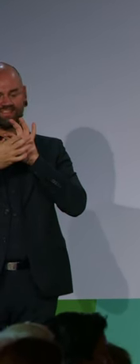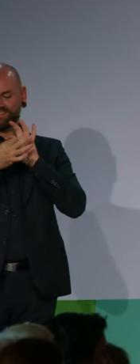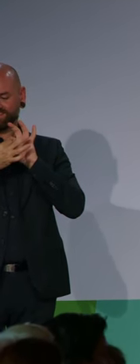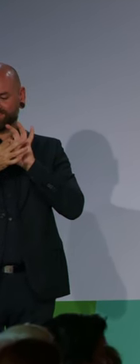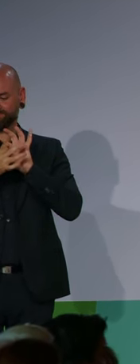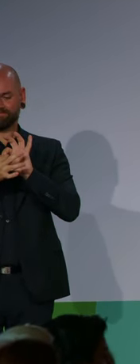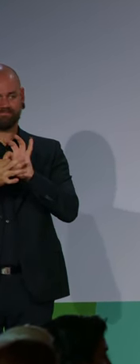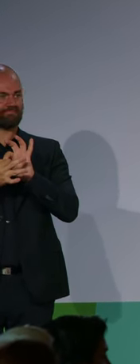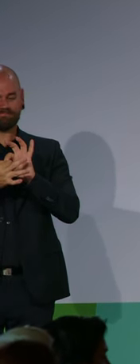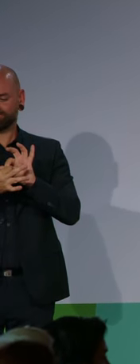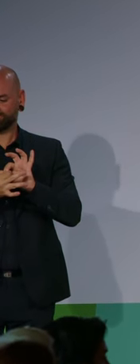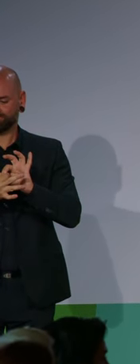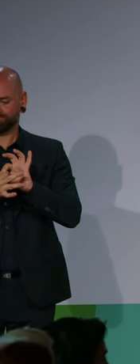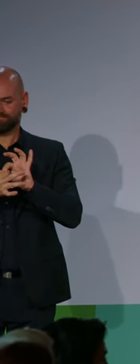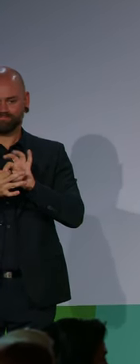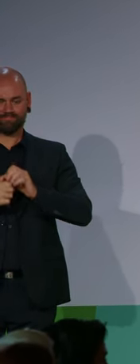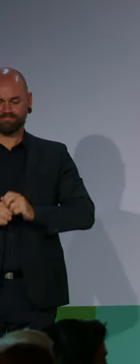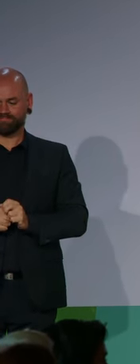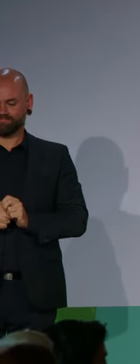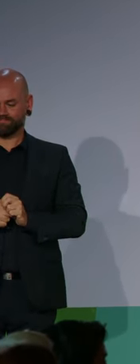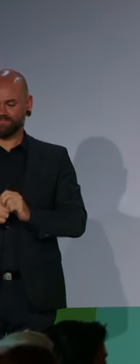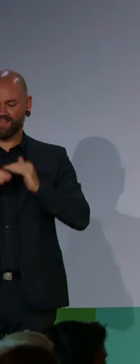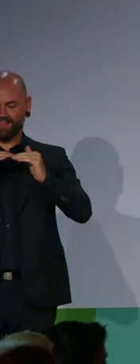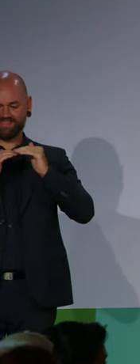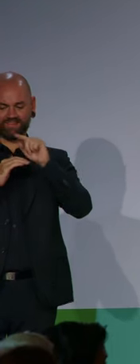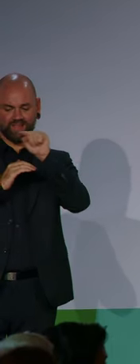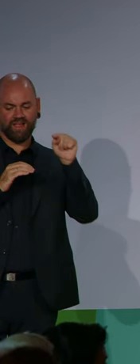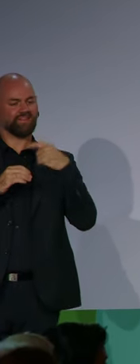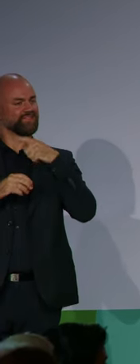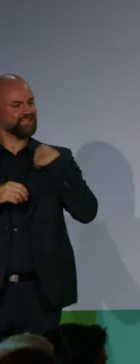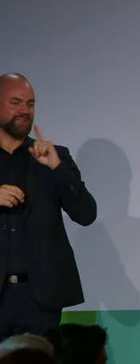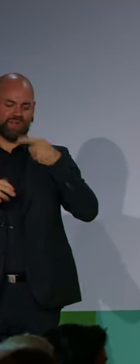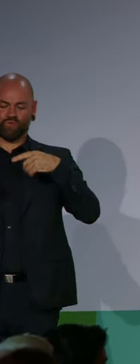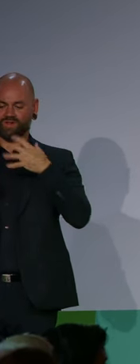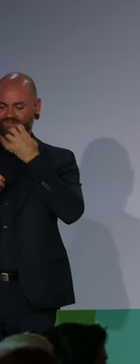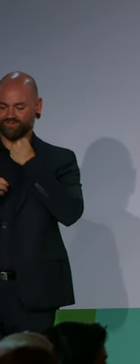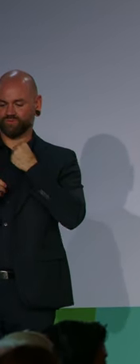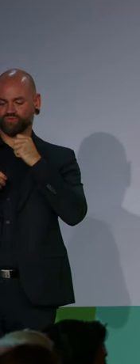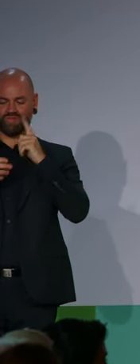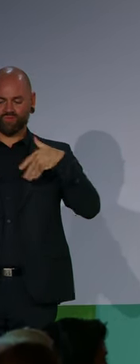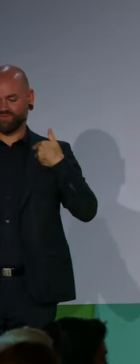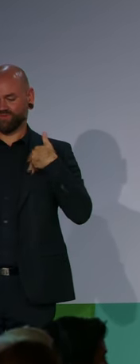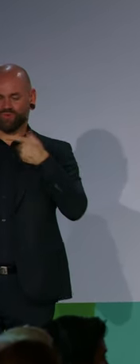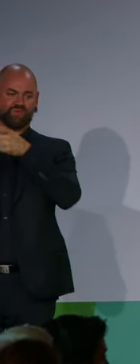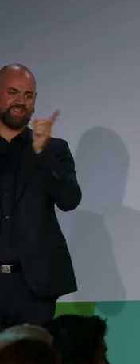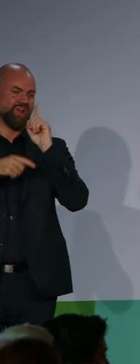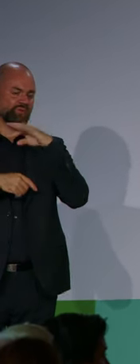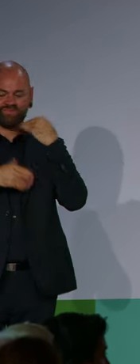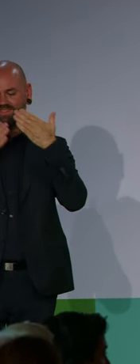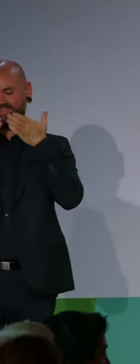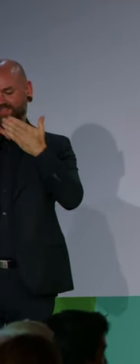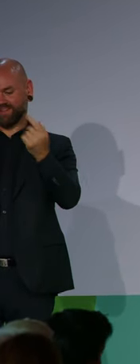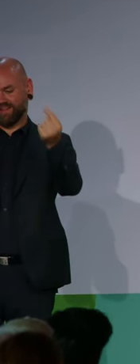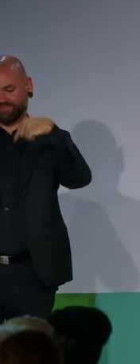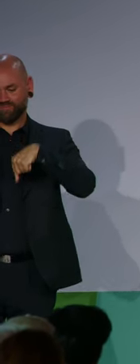zahlreich der Einladung, meiner Einladung zum diesjährigen Jahresempfang gefolgt sind. Und um es ganz ehrlich zu sagen, ich habe